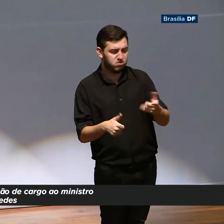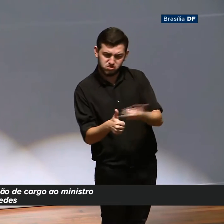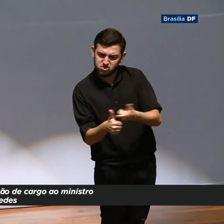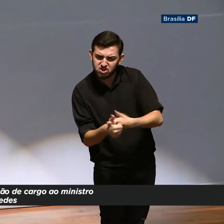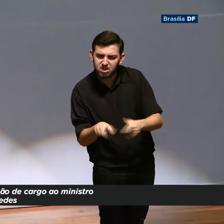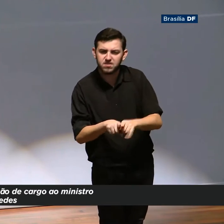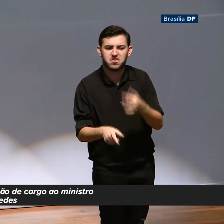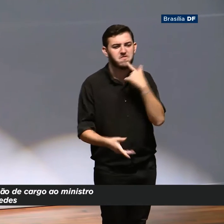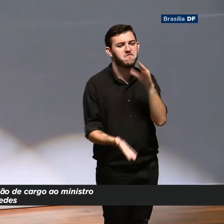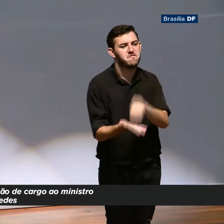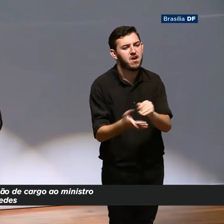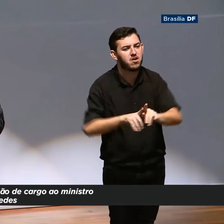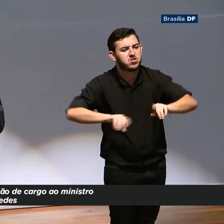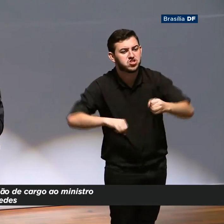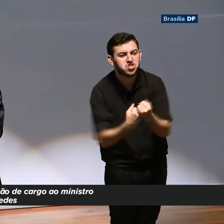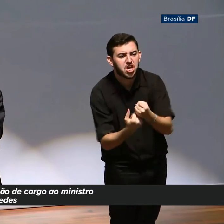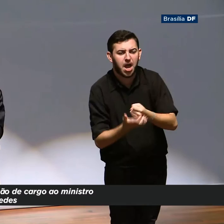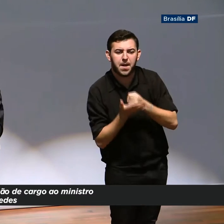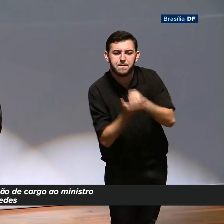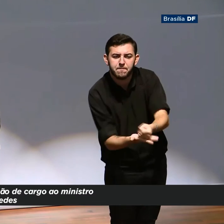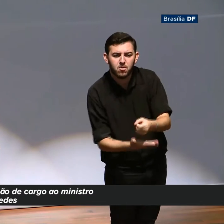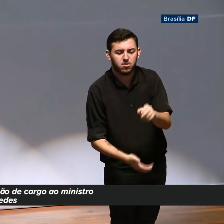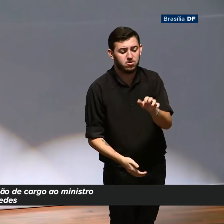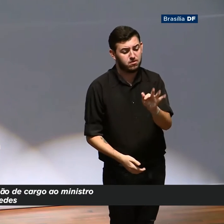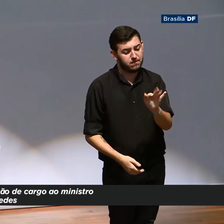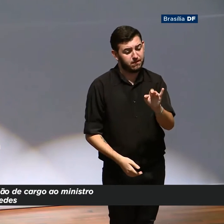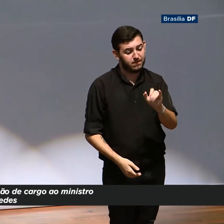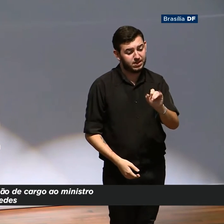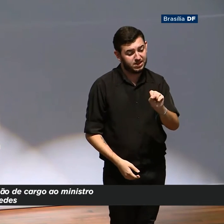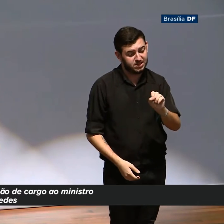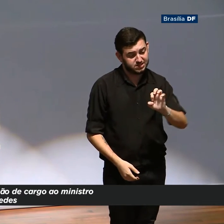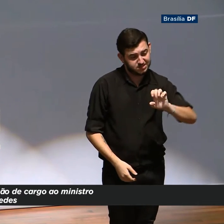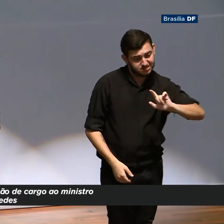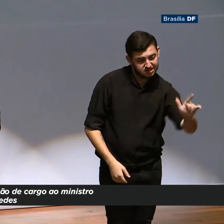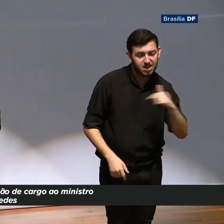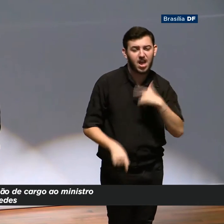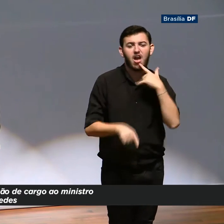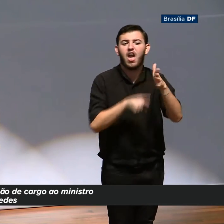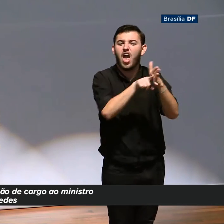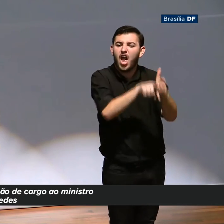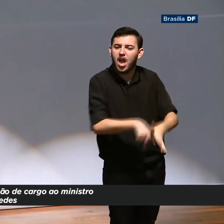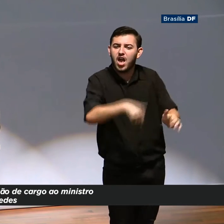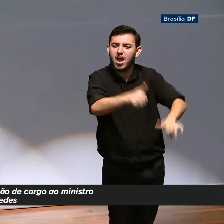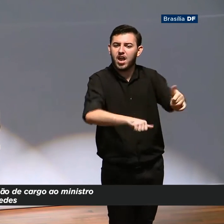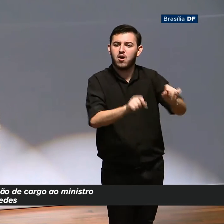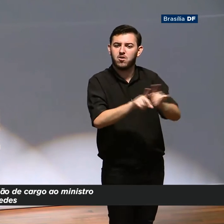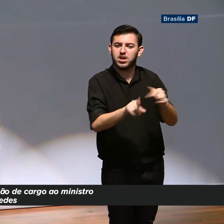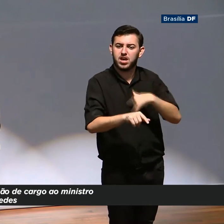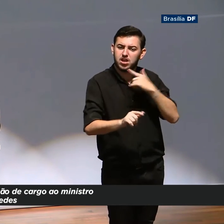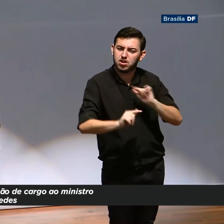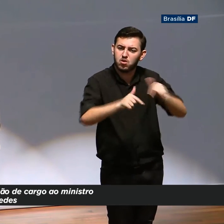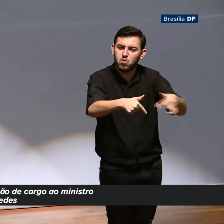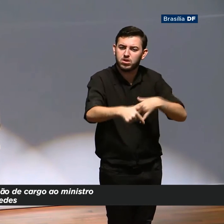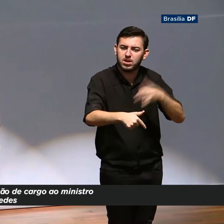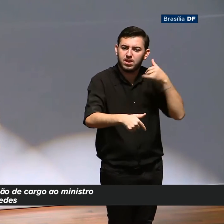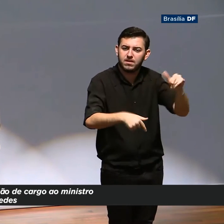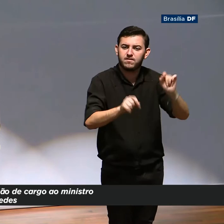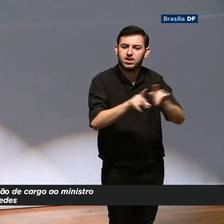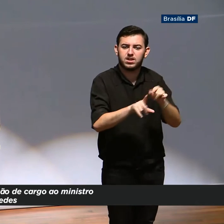falta de apoio fiscal à tentativa de combate à inflação, combater a inflação expandindo gastos públicos.